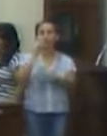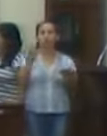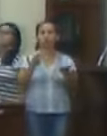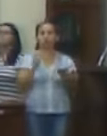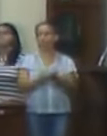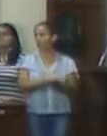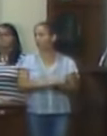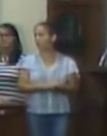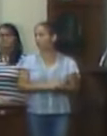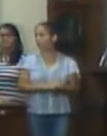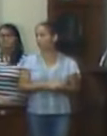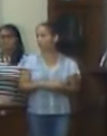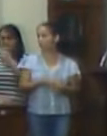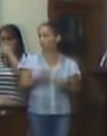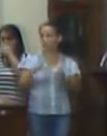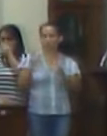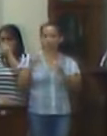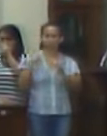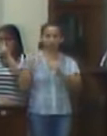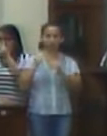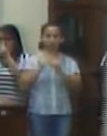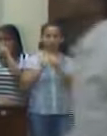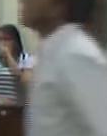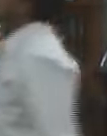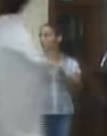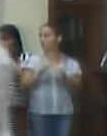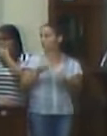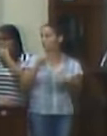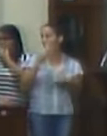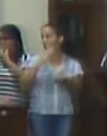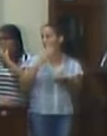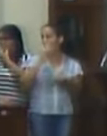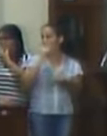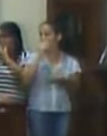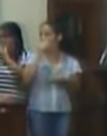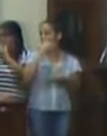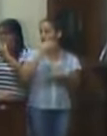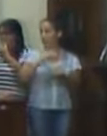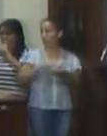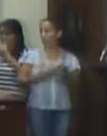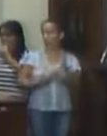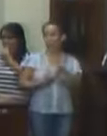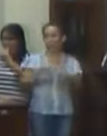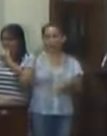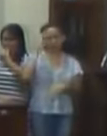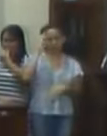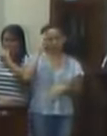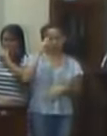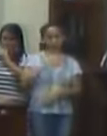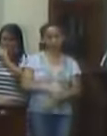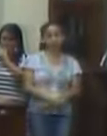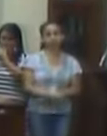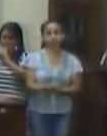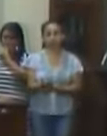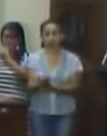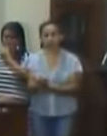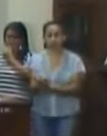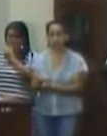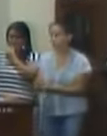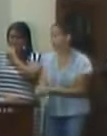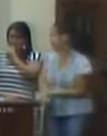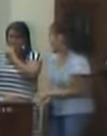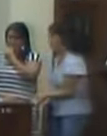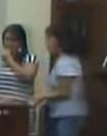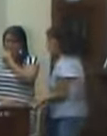a assistência e meus pares fiquem com Deus um bom final de semana e até terça-feira a sexta-feira até terça